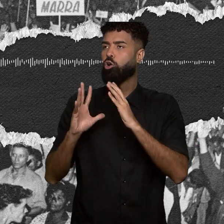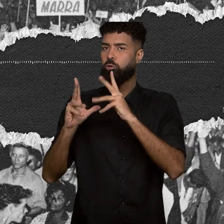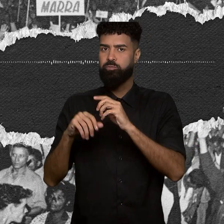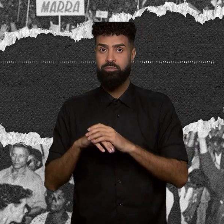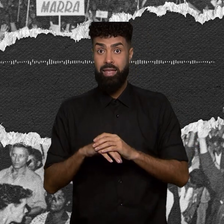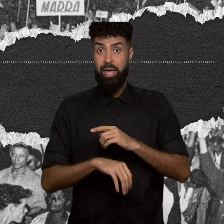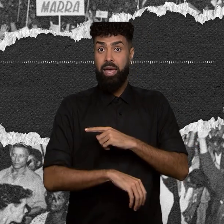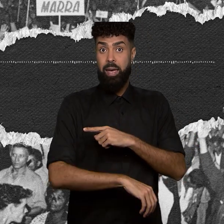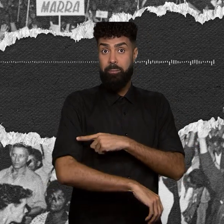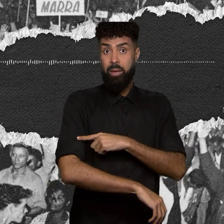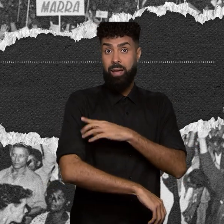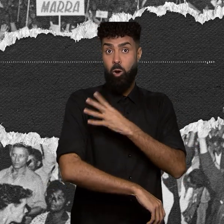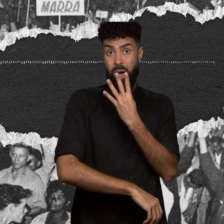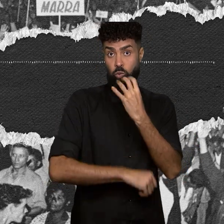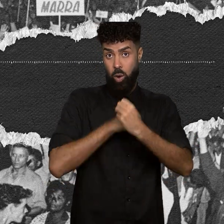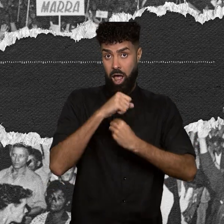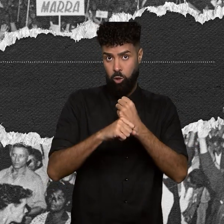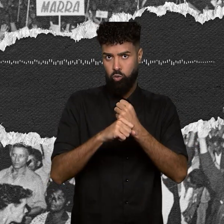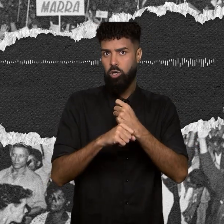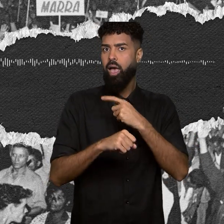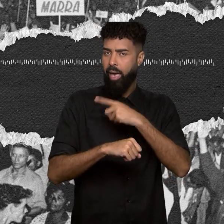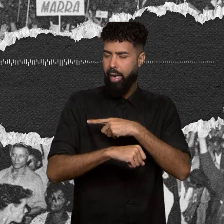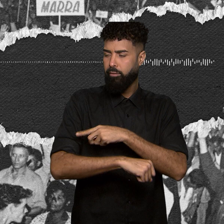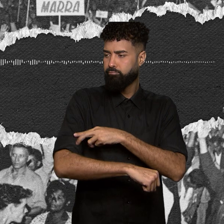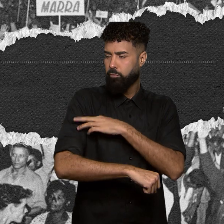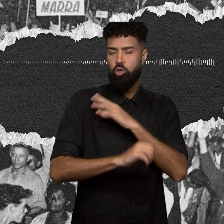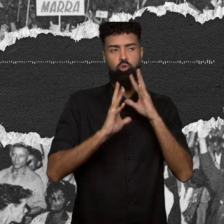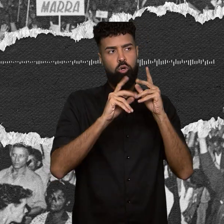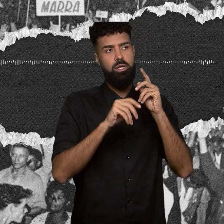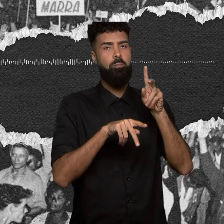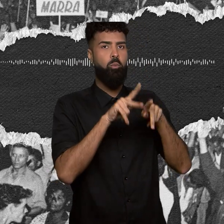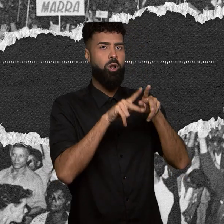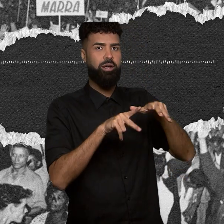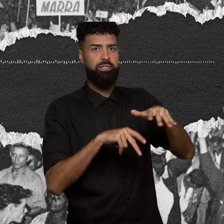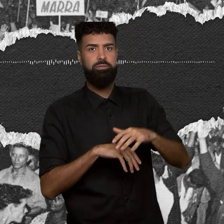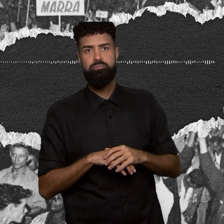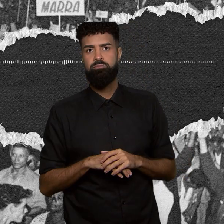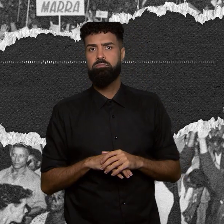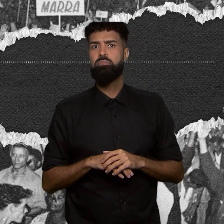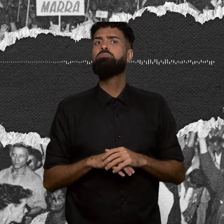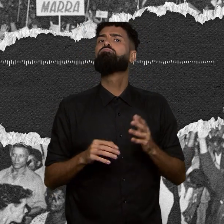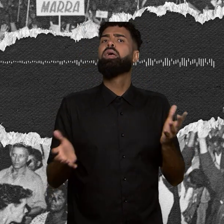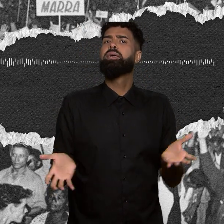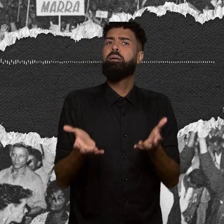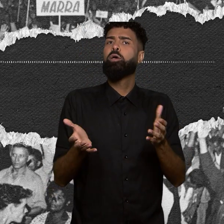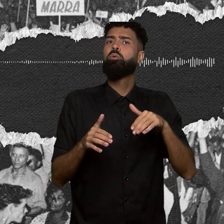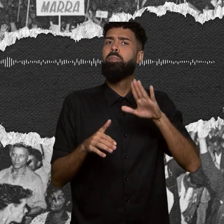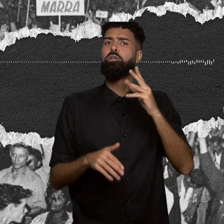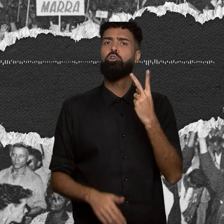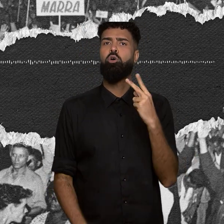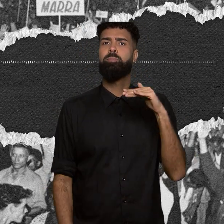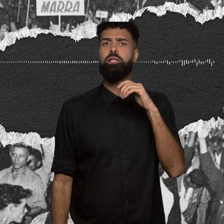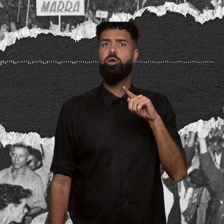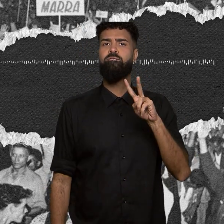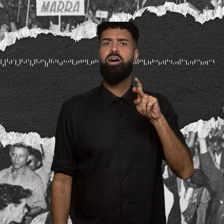toda a população e idade escolar. Incremento de mais de 2 milhões de vagas na rede escola primária.